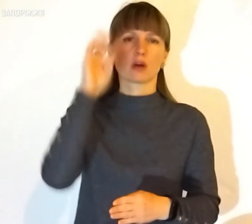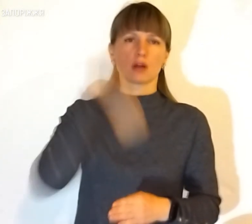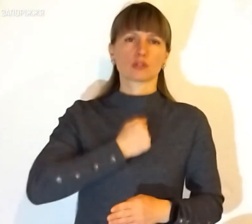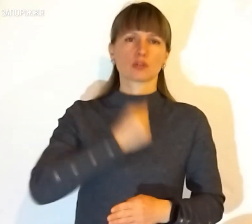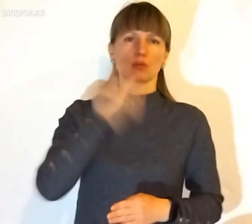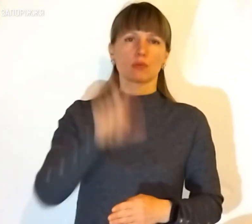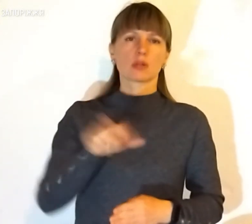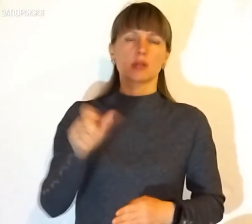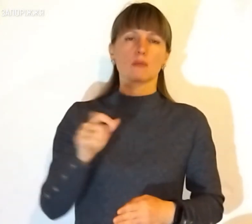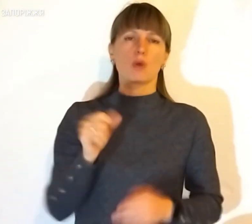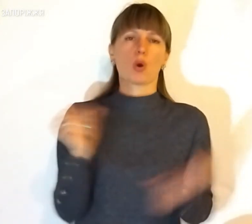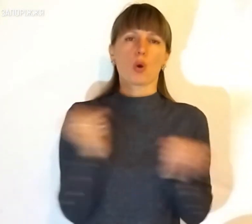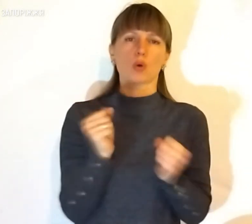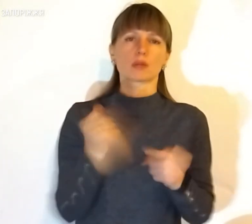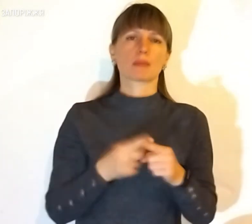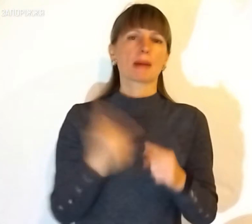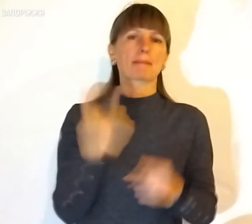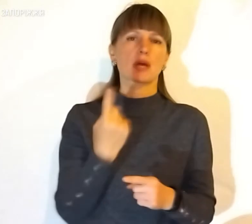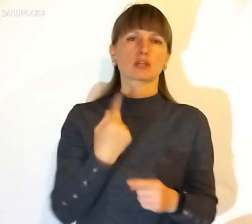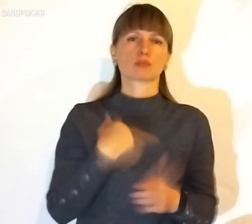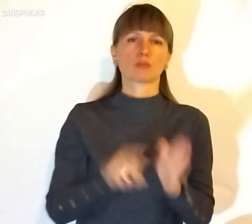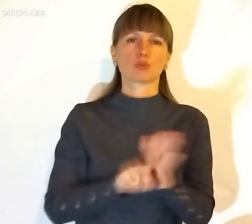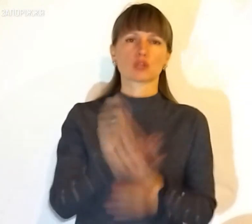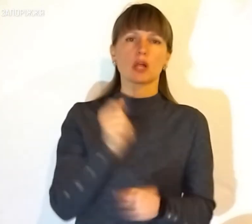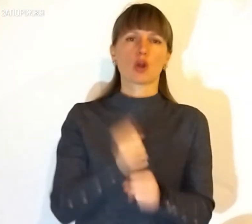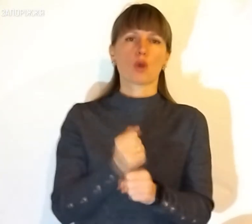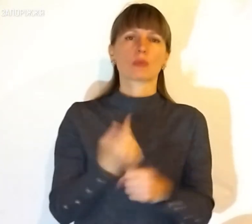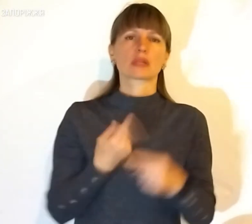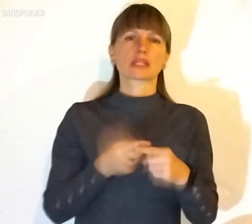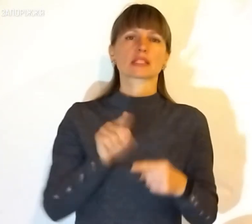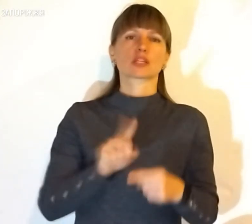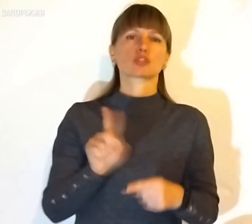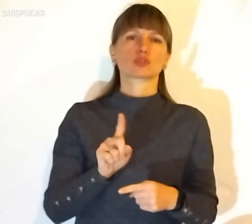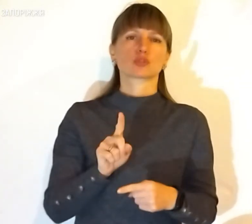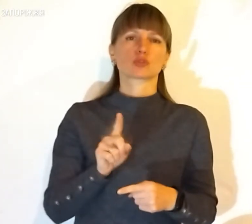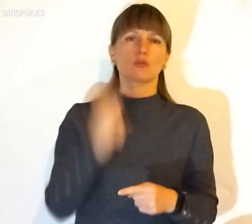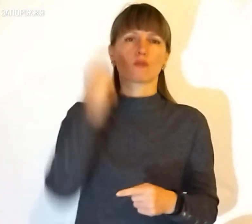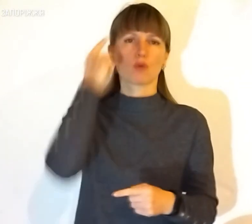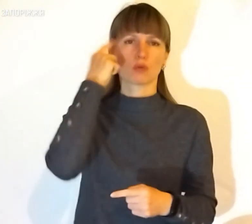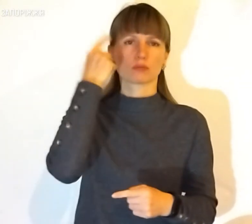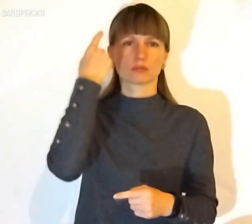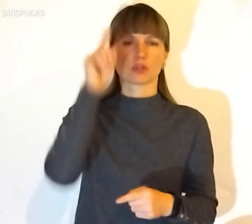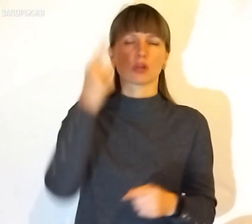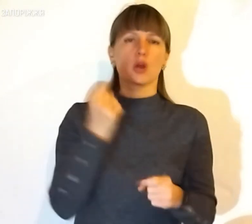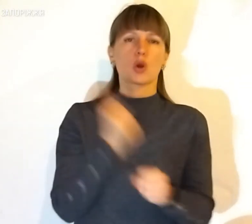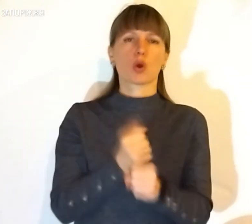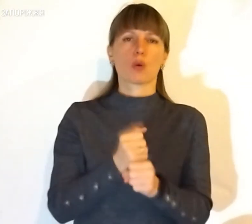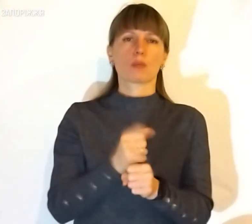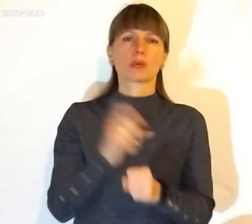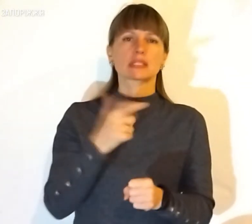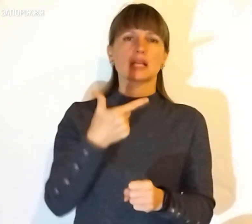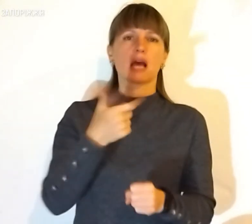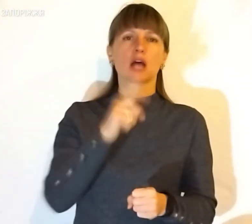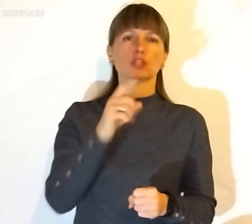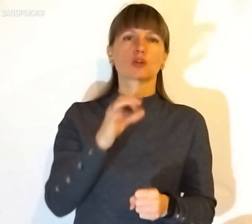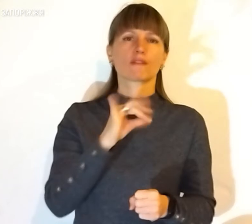перше, що ми почали робити, це те, що в голову прийшло. Робили з газових балонів.